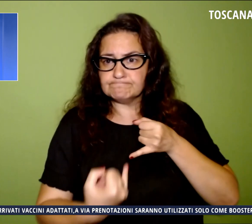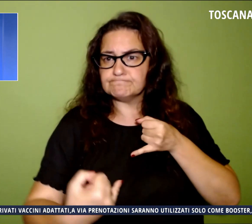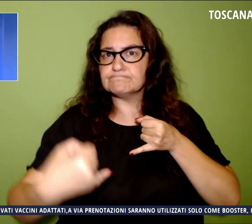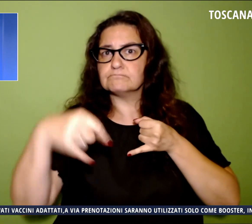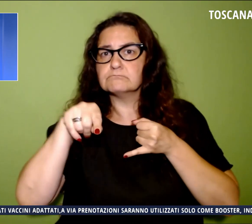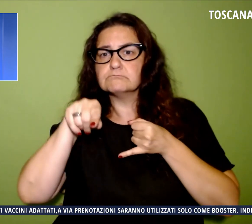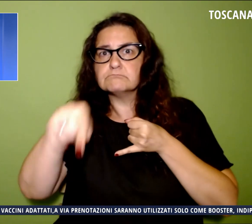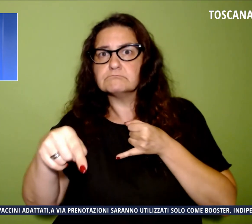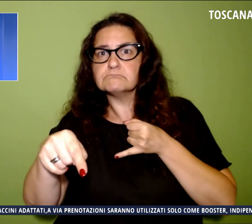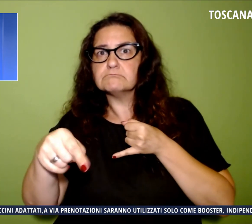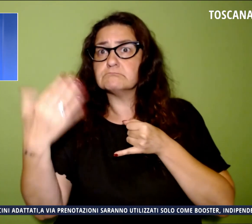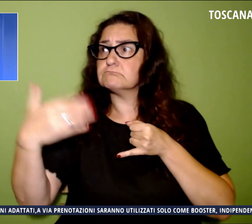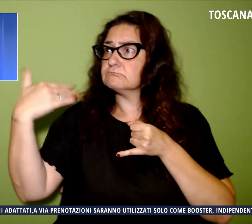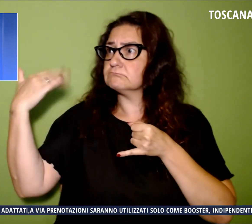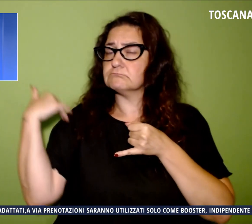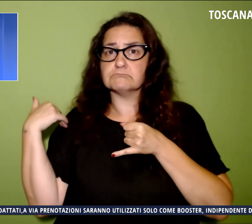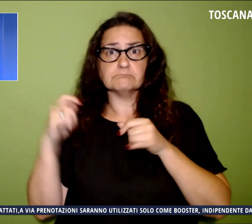precedenti bandi.